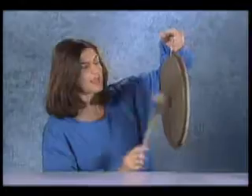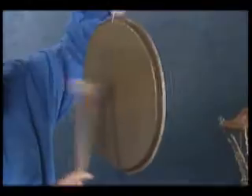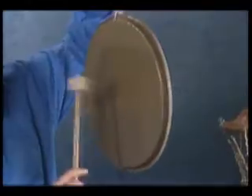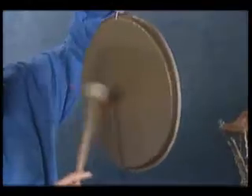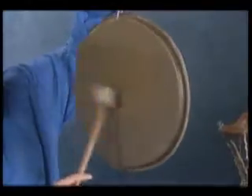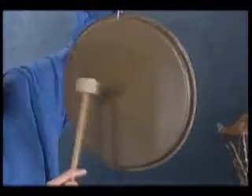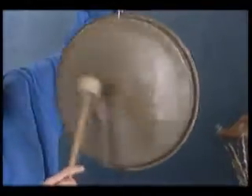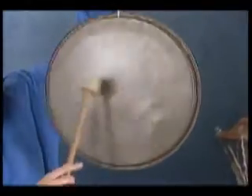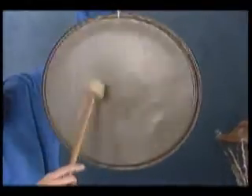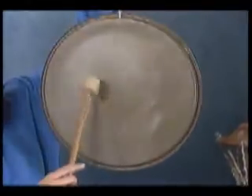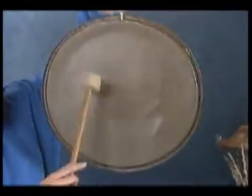terra.